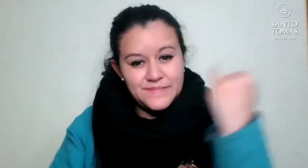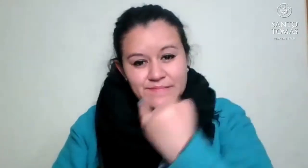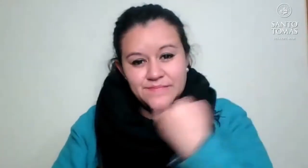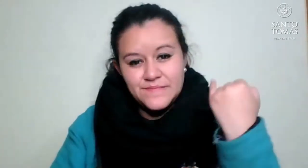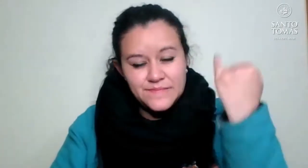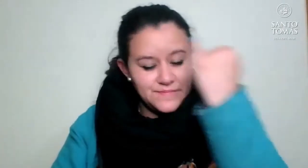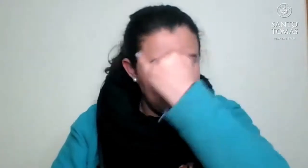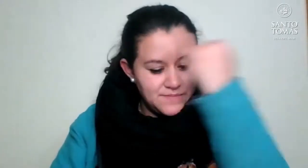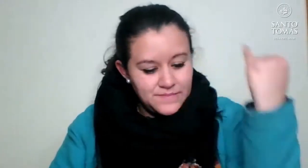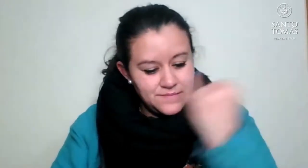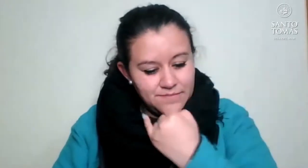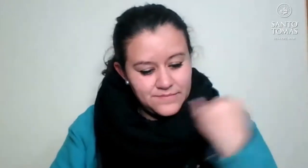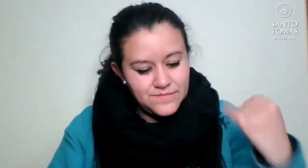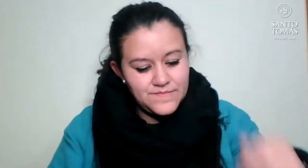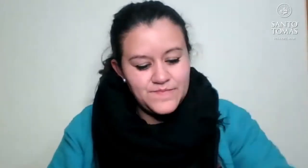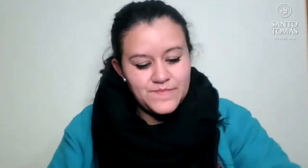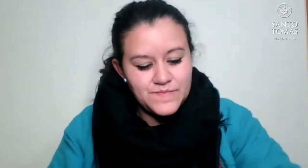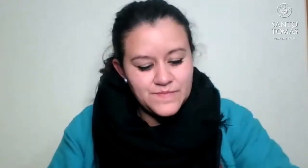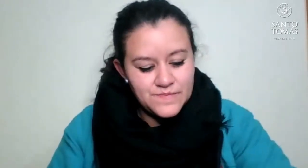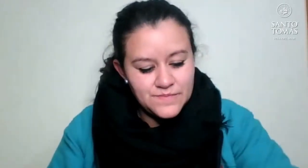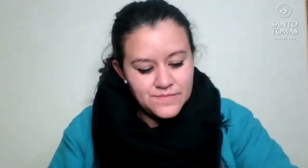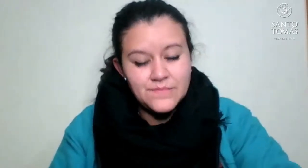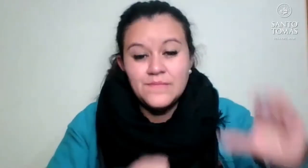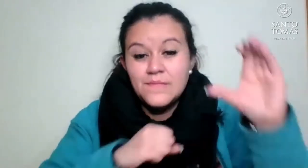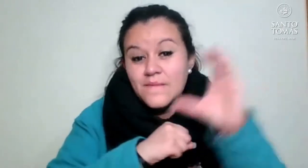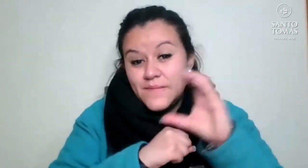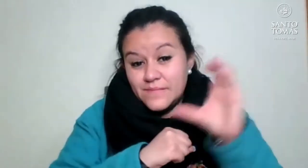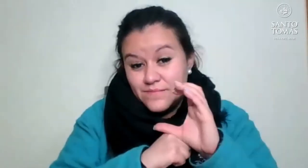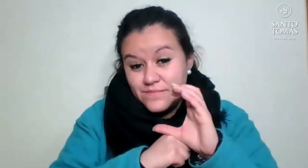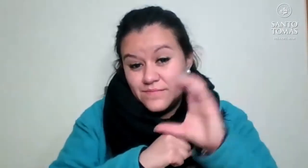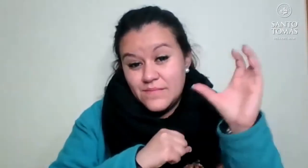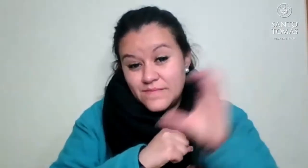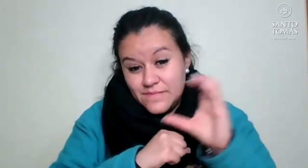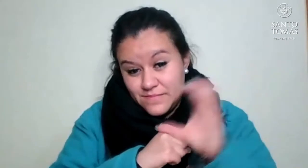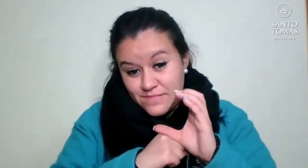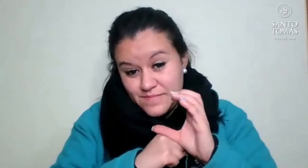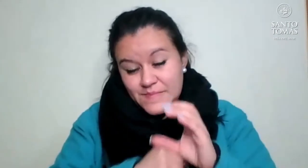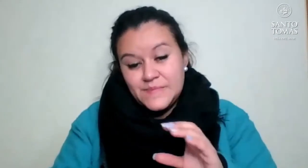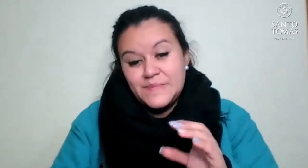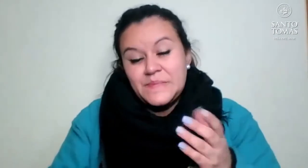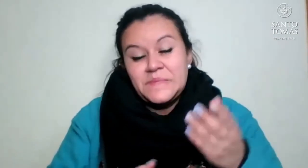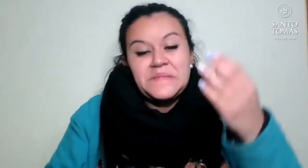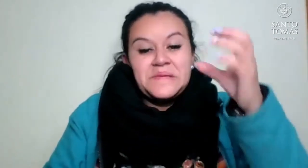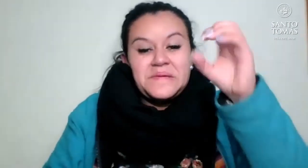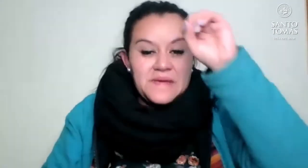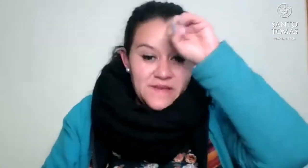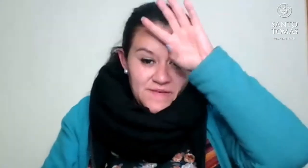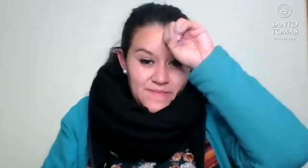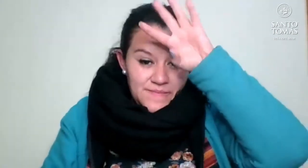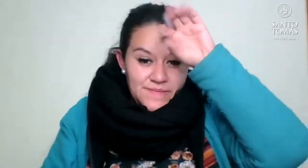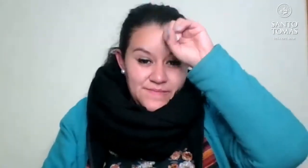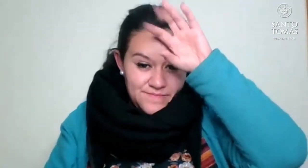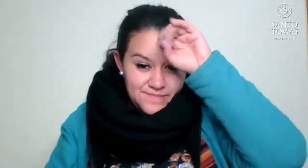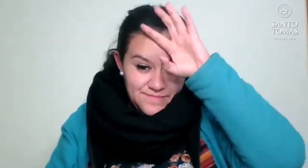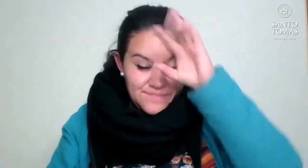Zapallar. O una seta en nuestra cara. Zapallar. Cabildo. Cabildo.